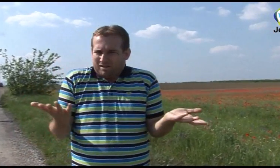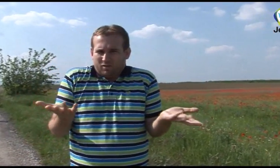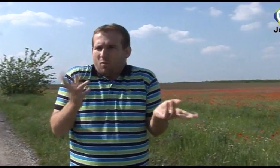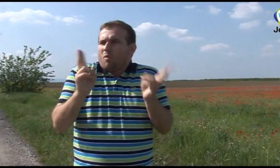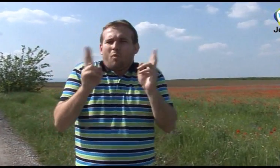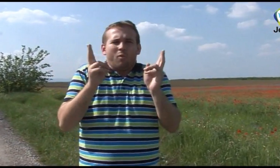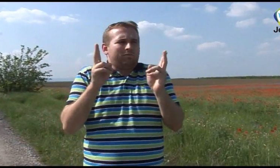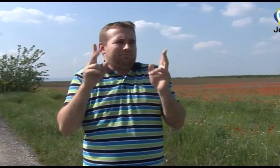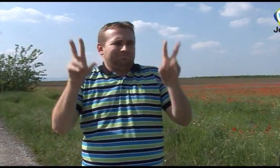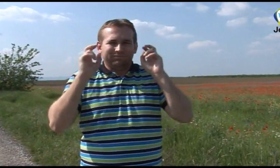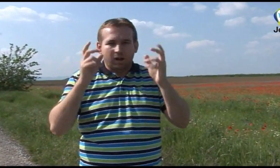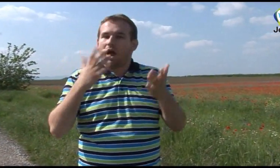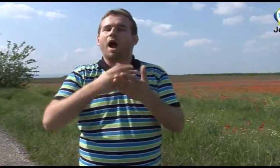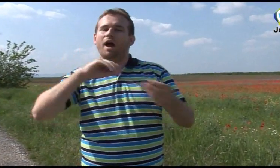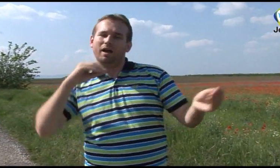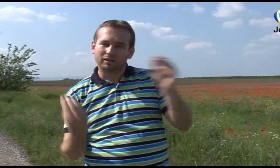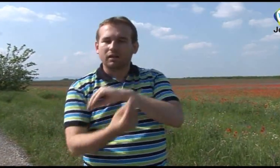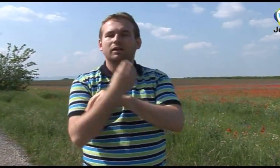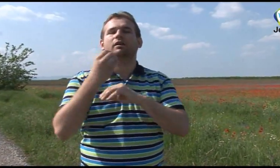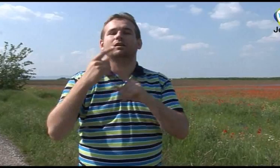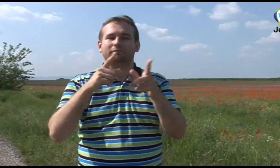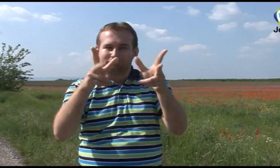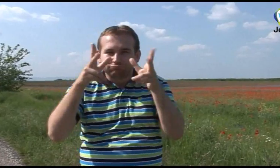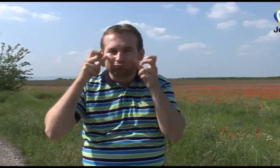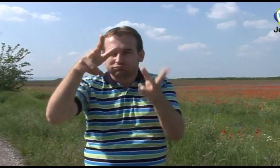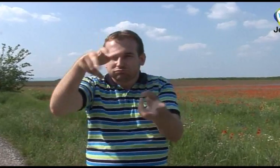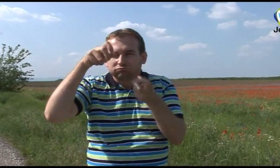érkezik hozzájuk. Ezért fontos a jelnyelv megélnítése számukra.